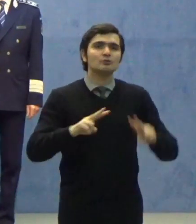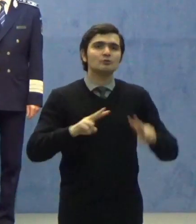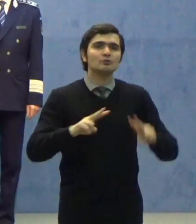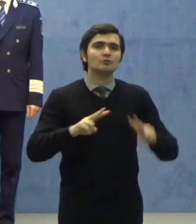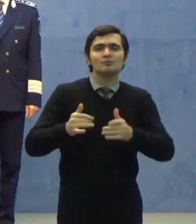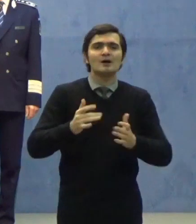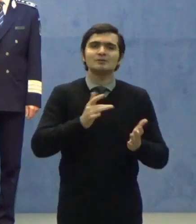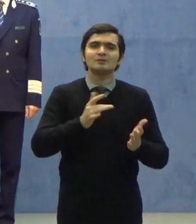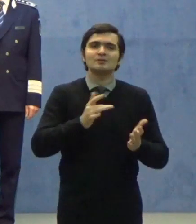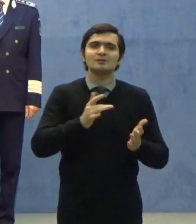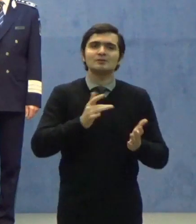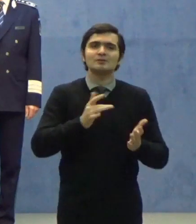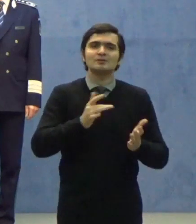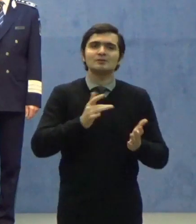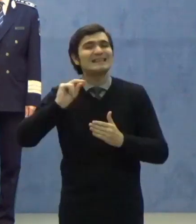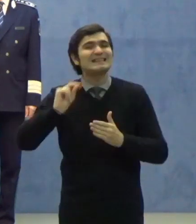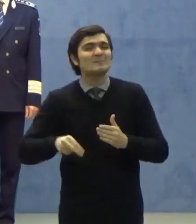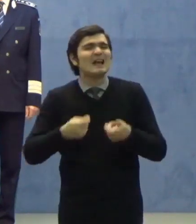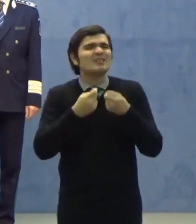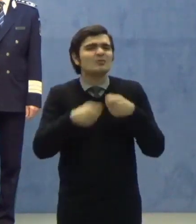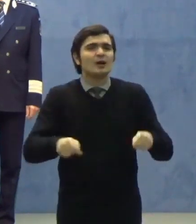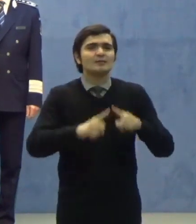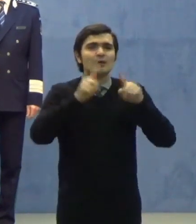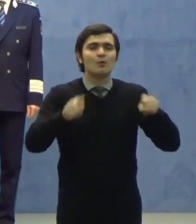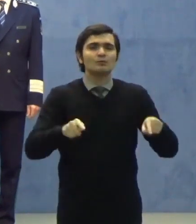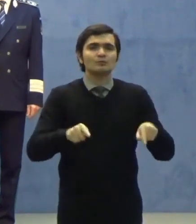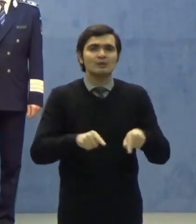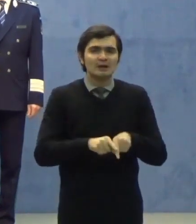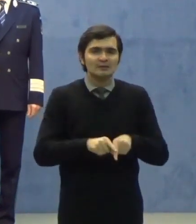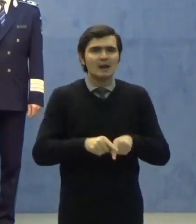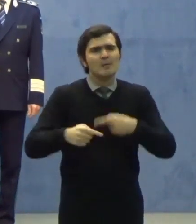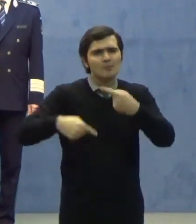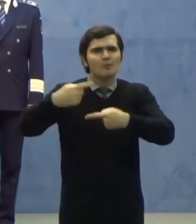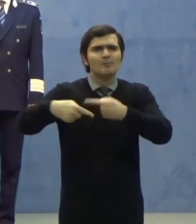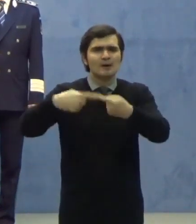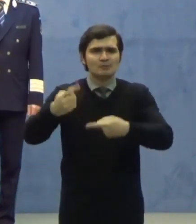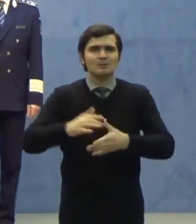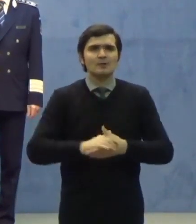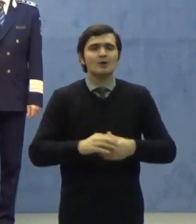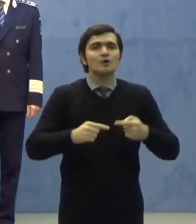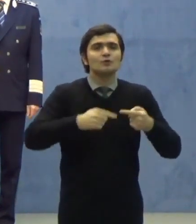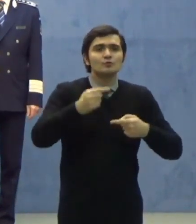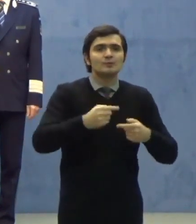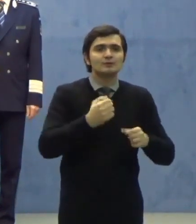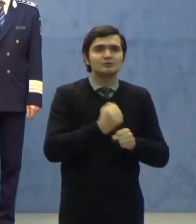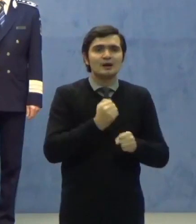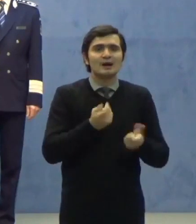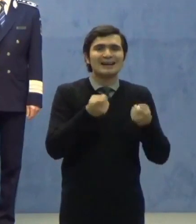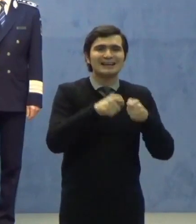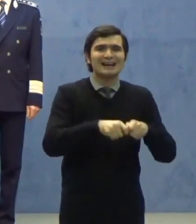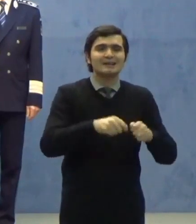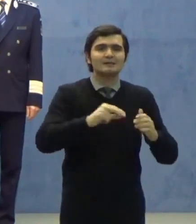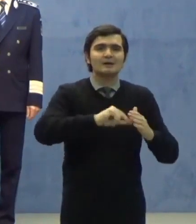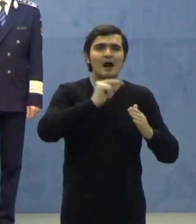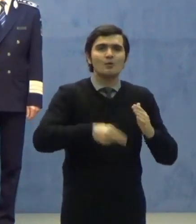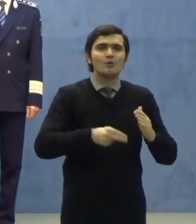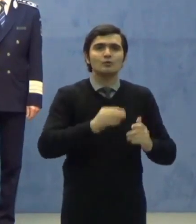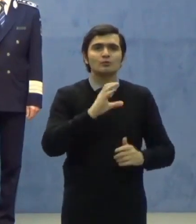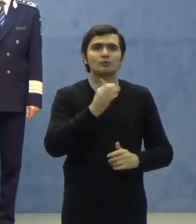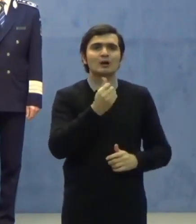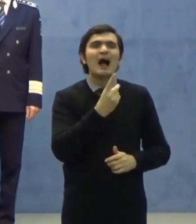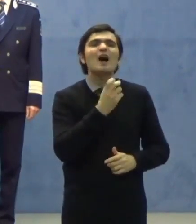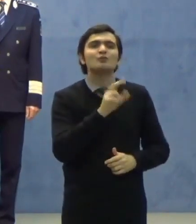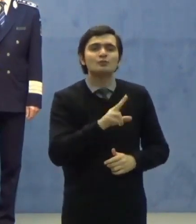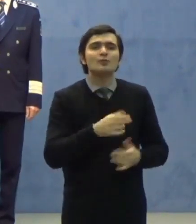a semnat toate contractele subsecvente în urma acordurilor cadru încheiate de ONAC și acum